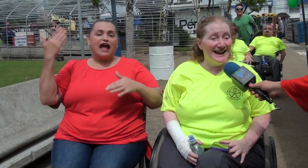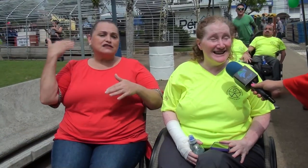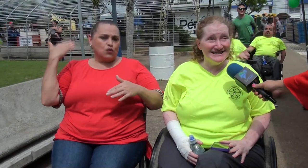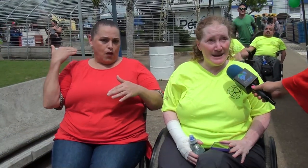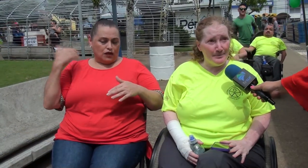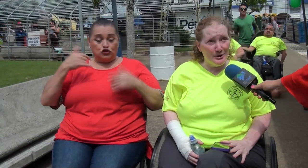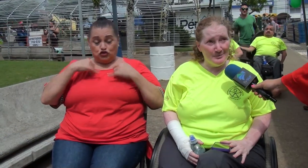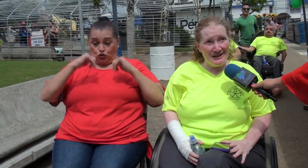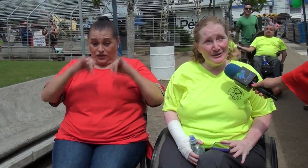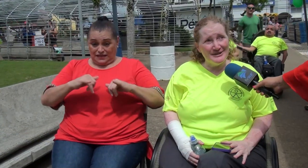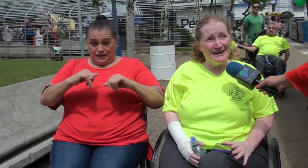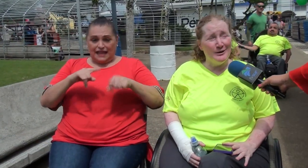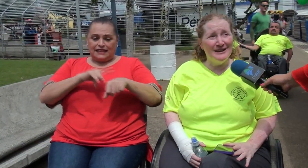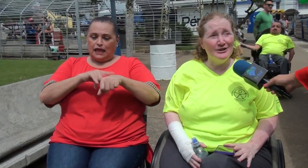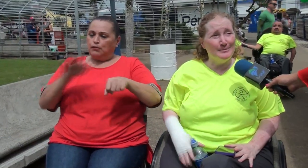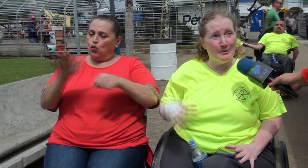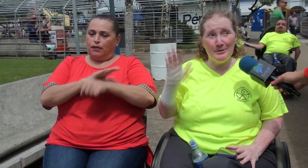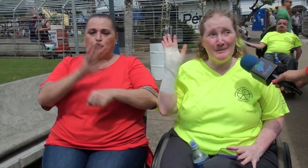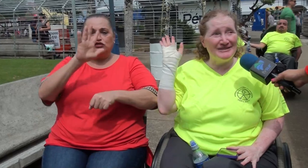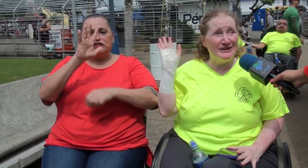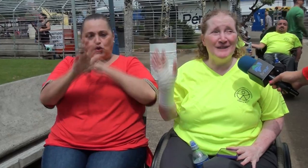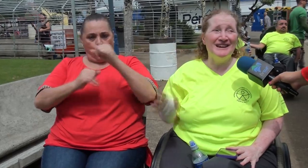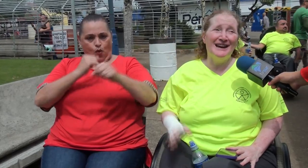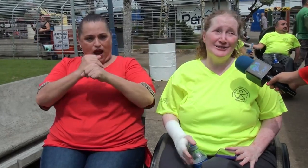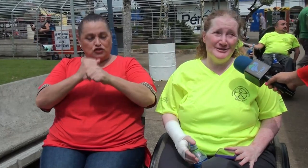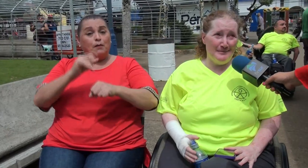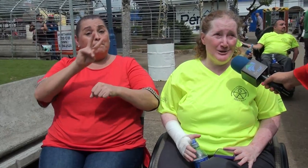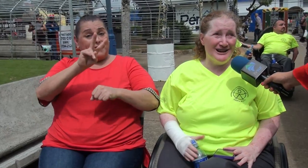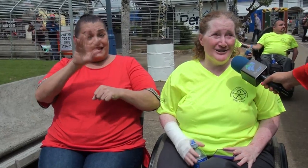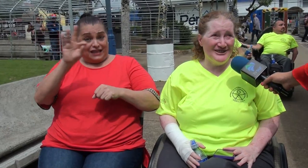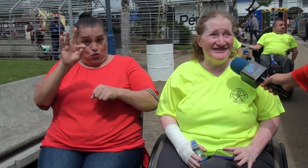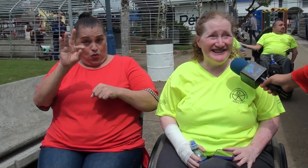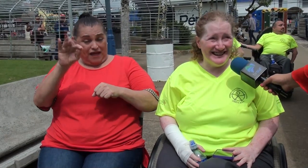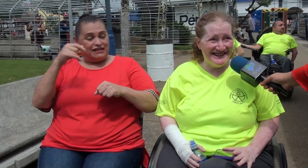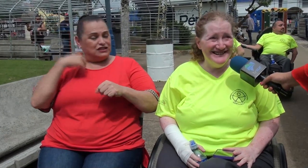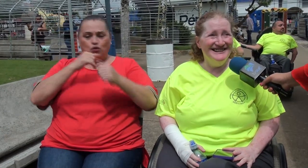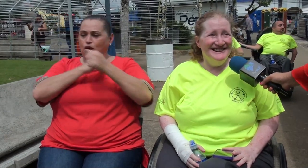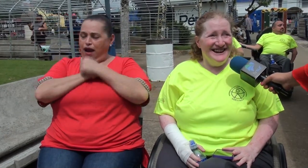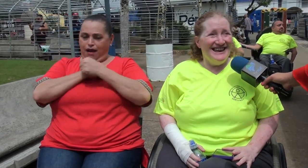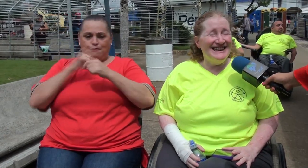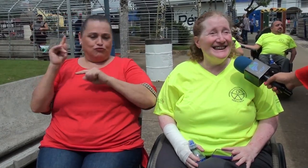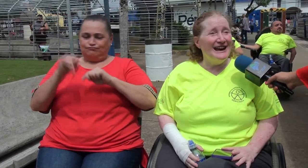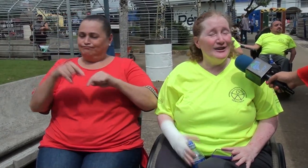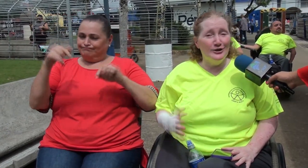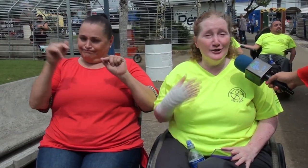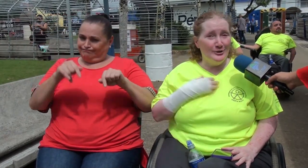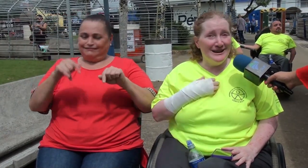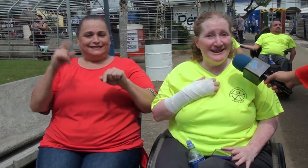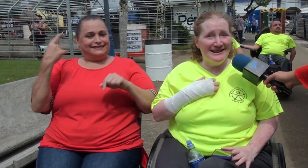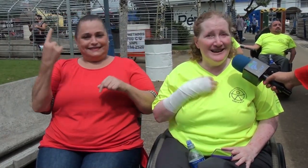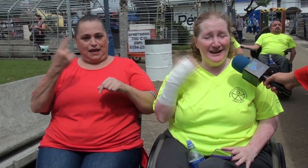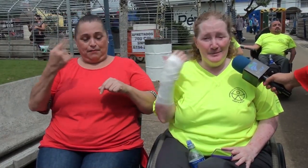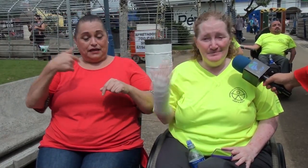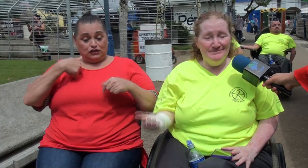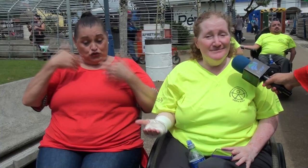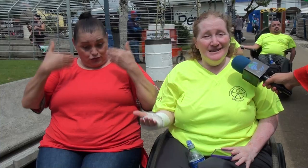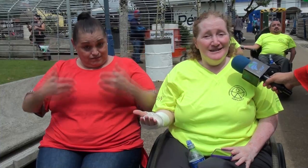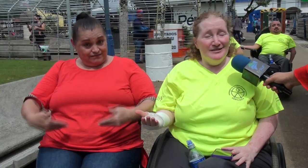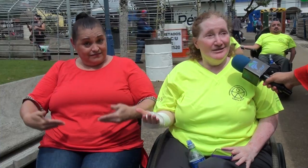Estoy aquí tiempo completo, 5 años, pero por 29 años amo a Costa Rica. Y yo soy